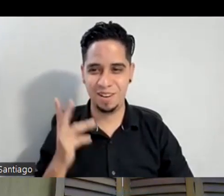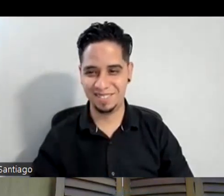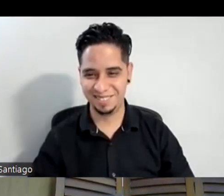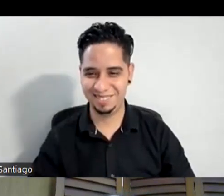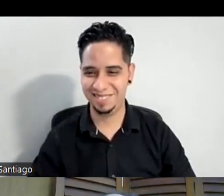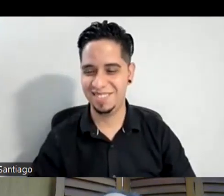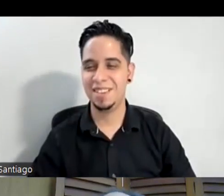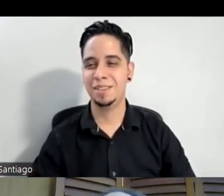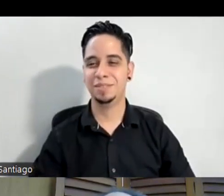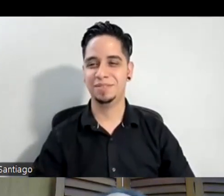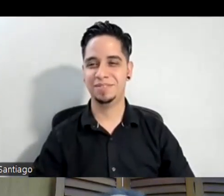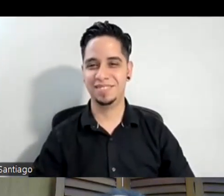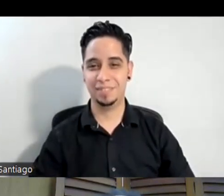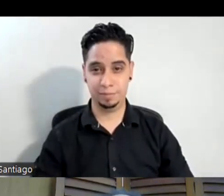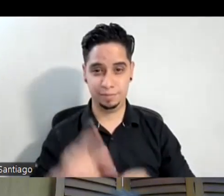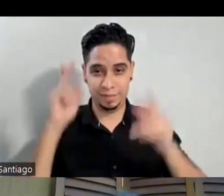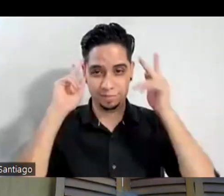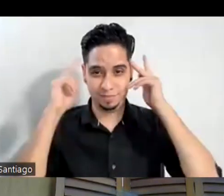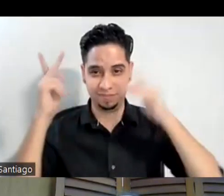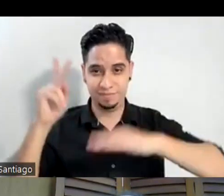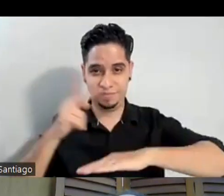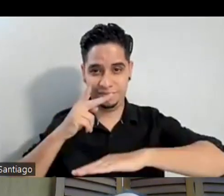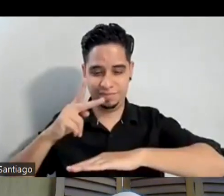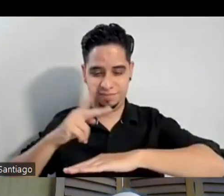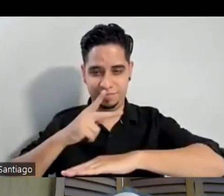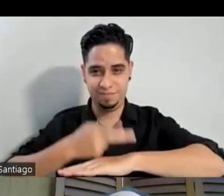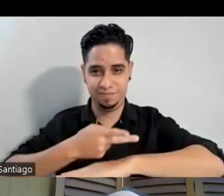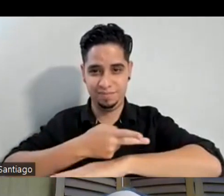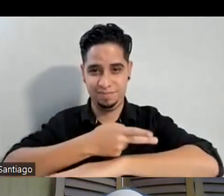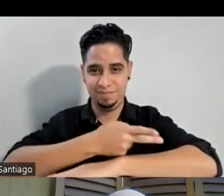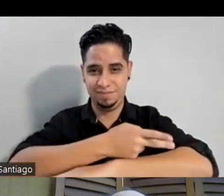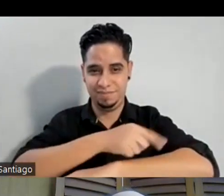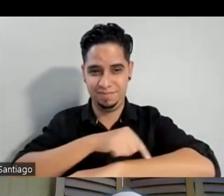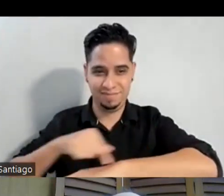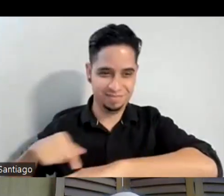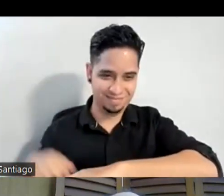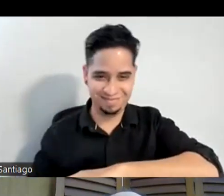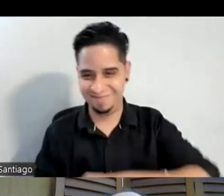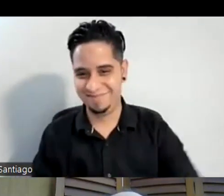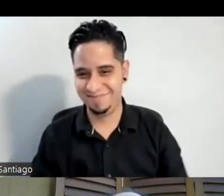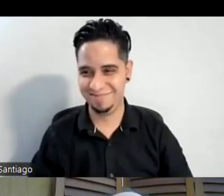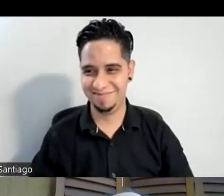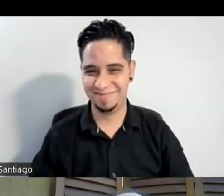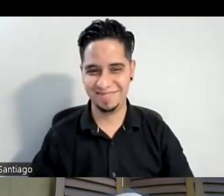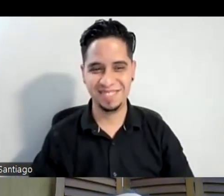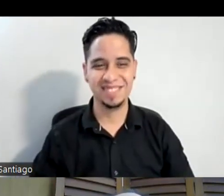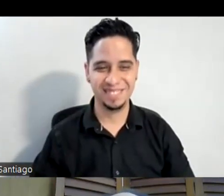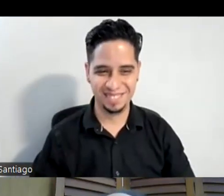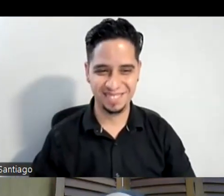haciéndolo hazlo otra vez hazlo otra vez lo único que aguanta el pelo es la que lo único que aguanta la caída del pelo es el